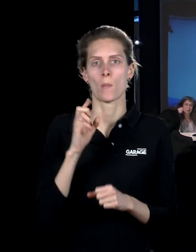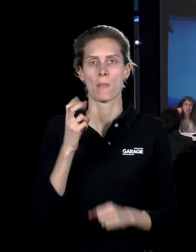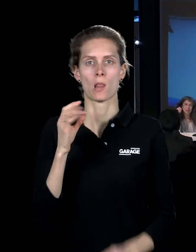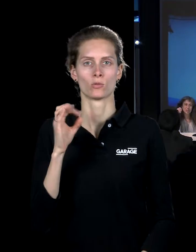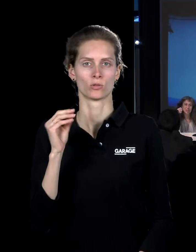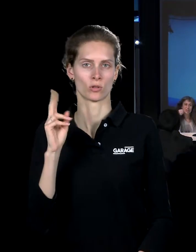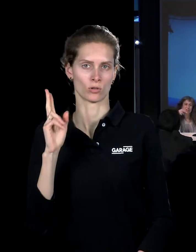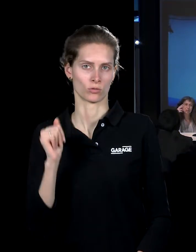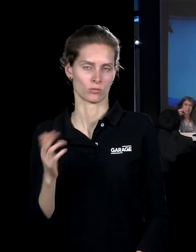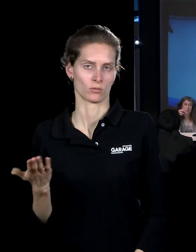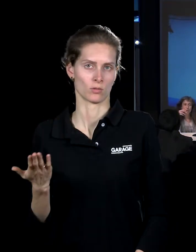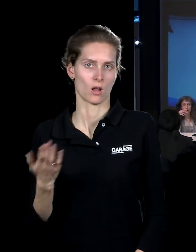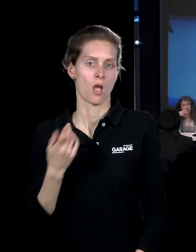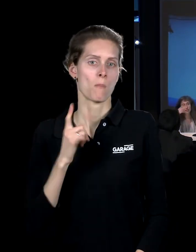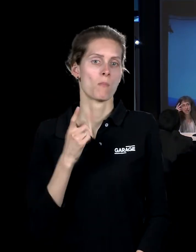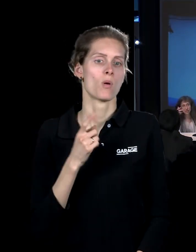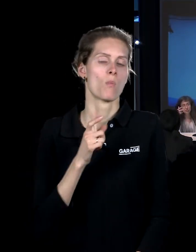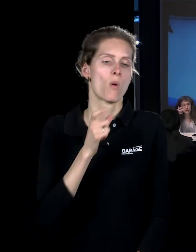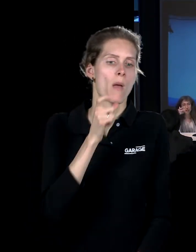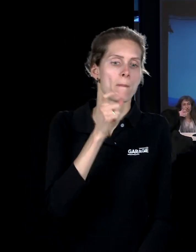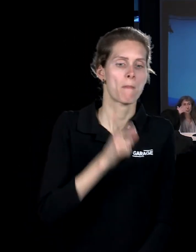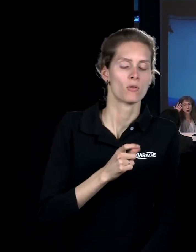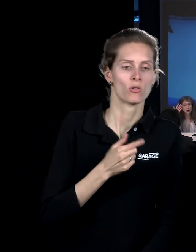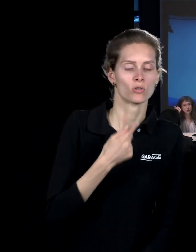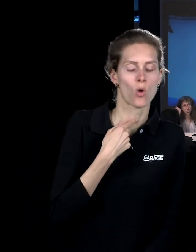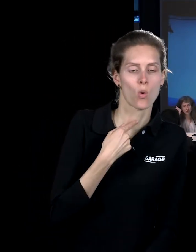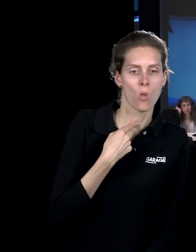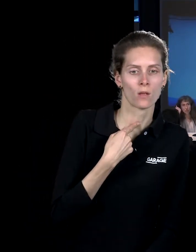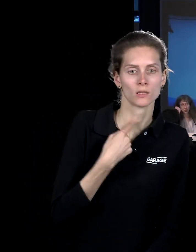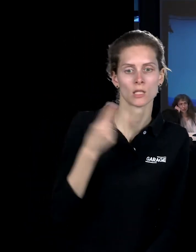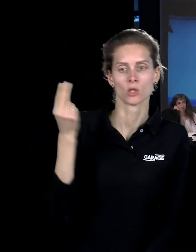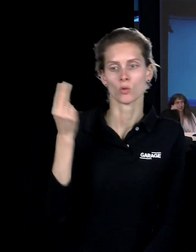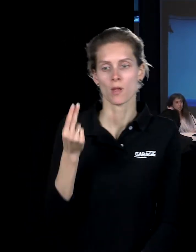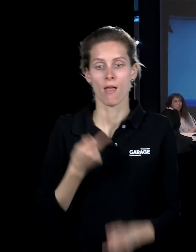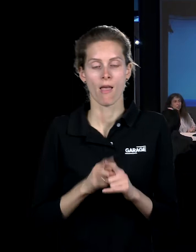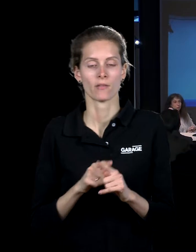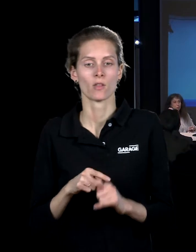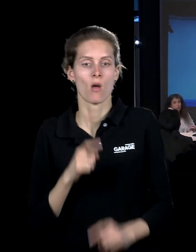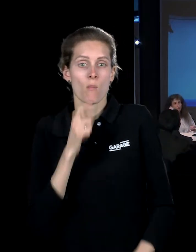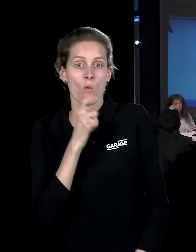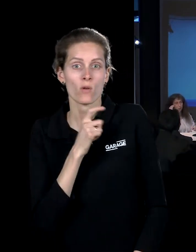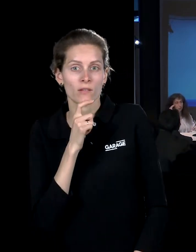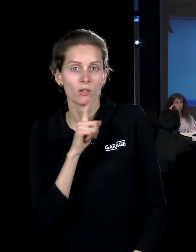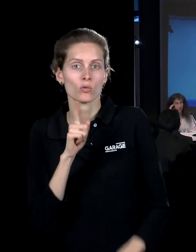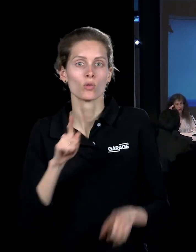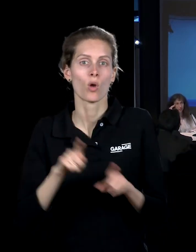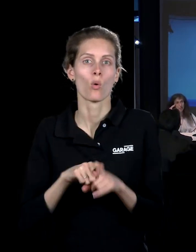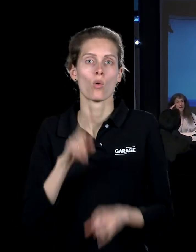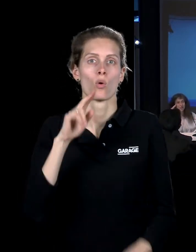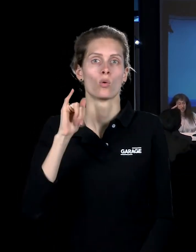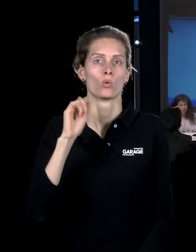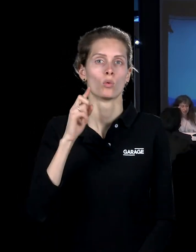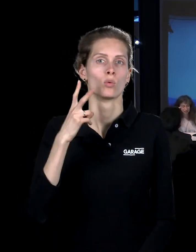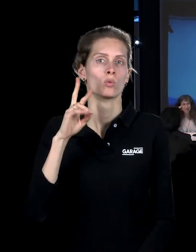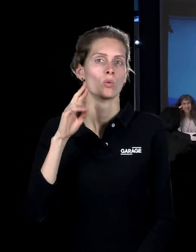почему персонаж состоит из голоса и изображения, тем более, что это мультипликационный персонаж, вообще, что такое дубляж, что такое дубляж,